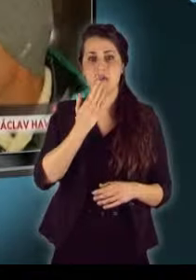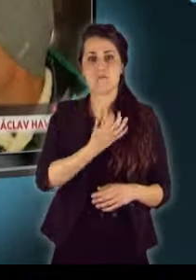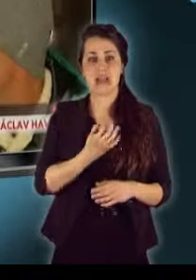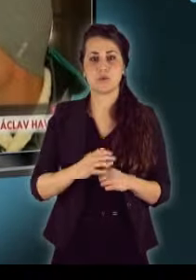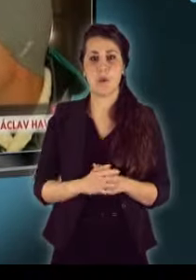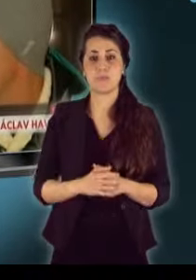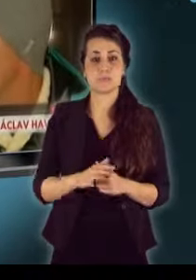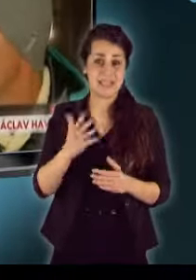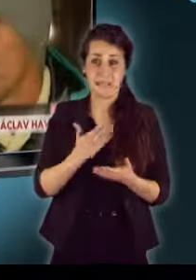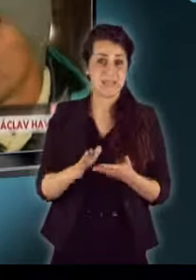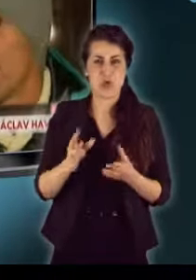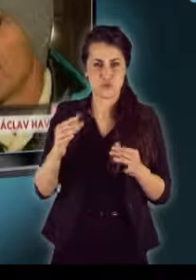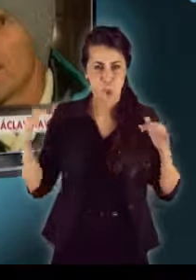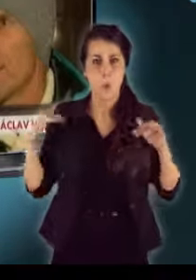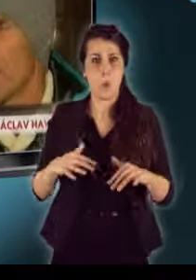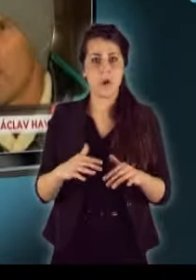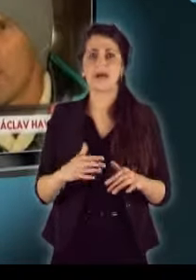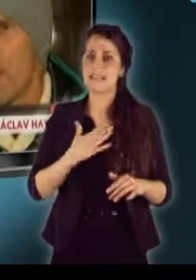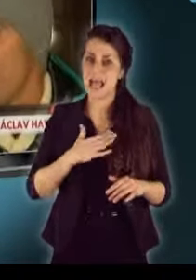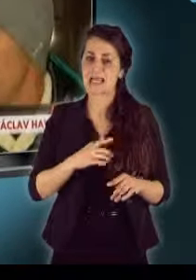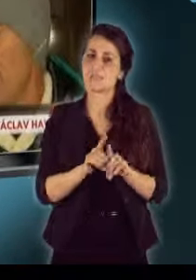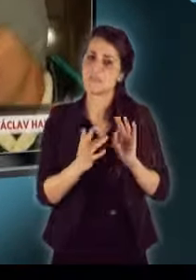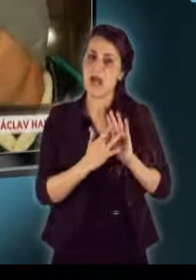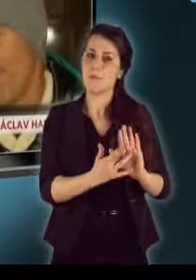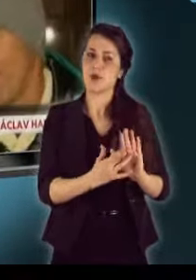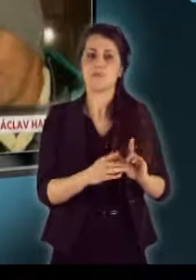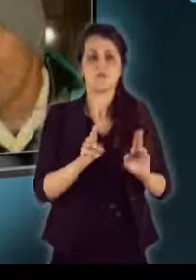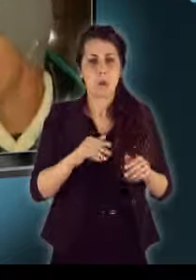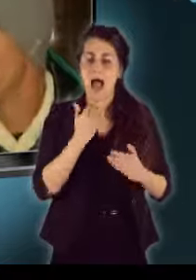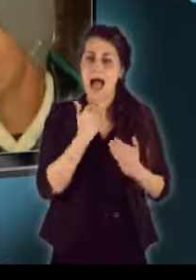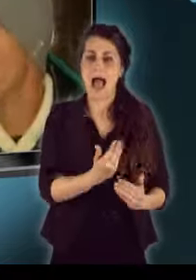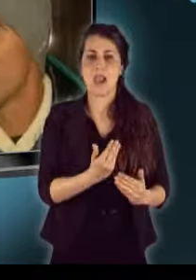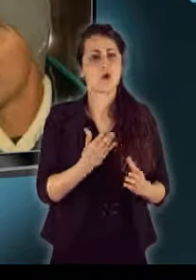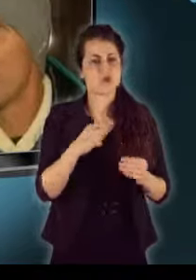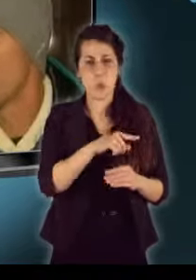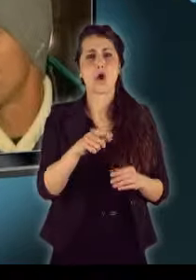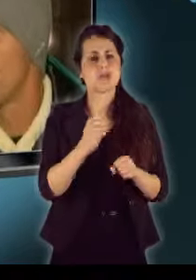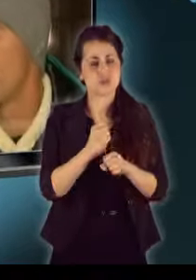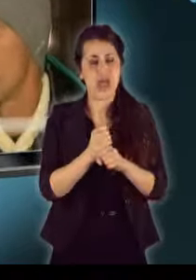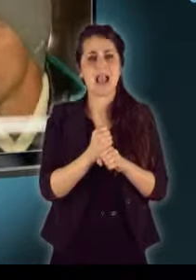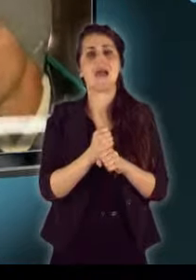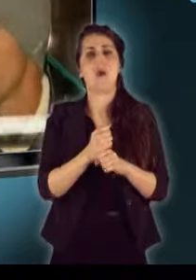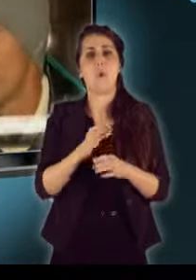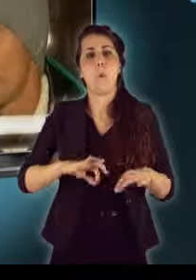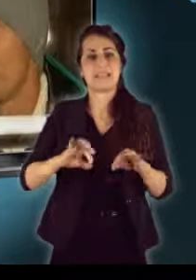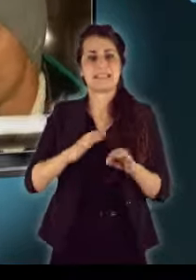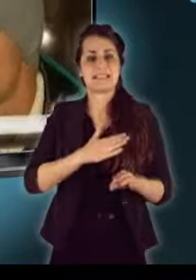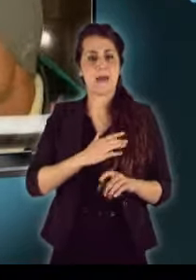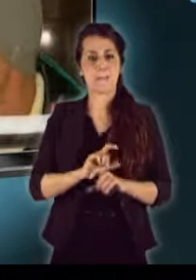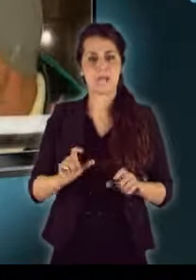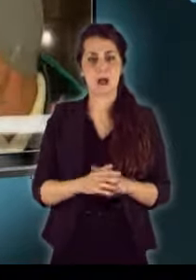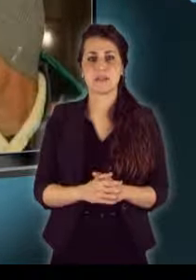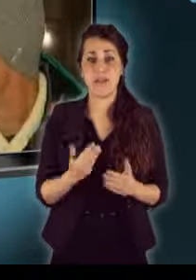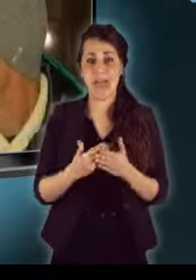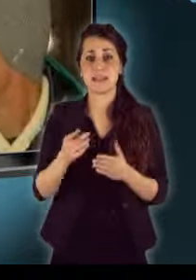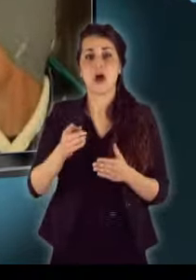Nem véletlen, hogy ennyien itt vagyunk. Szeretnénk kifejezni iránta érzett hálánkat. Sokat tett az országért, mondja Dominik Hasek,